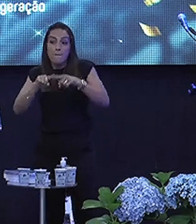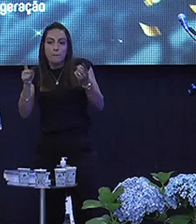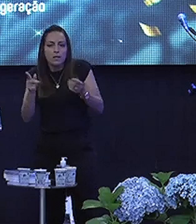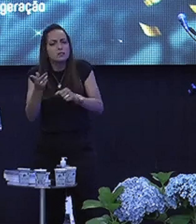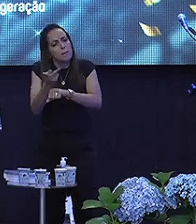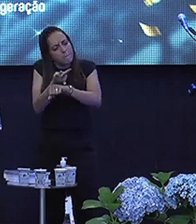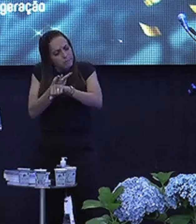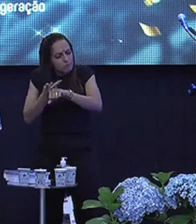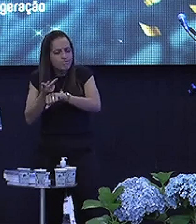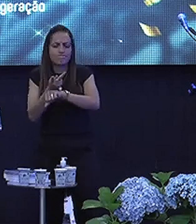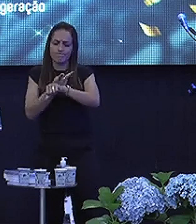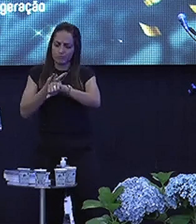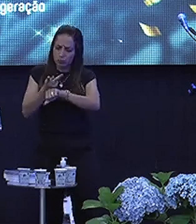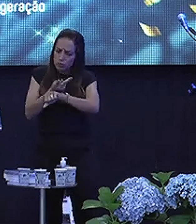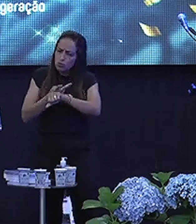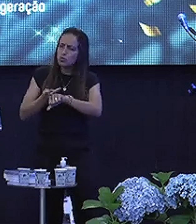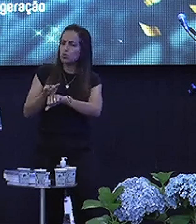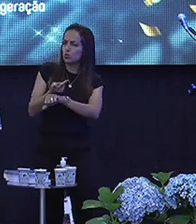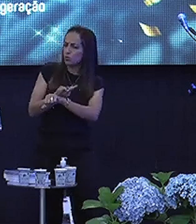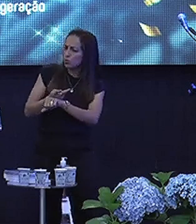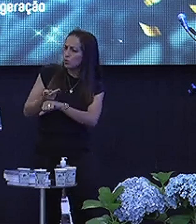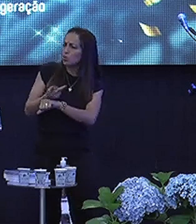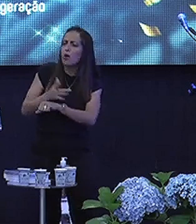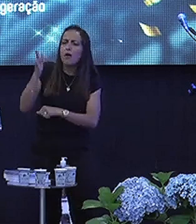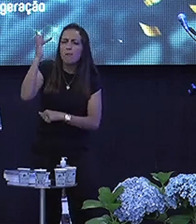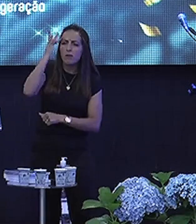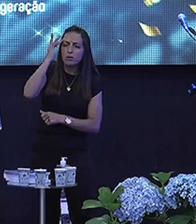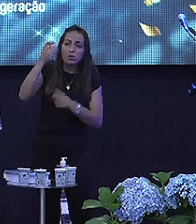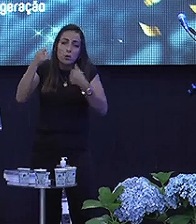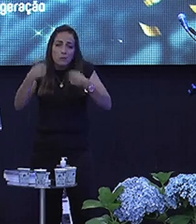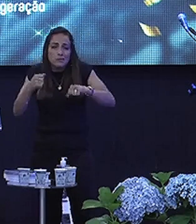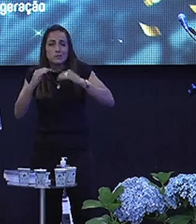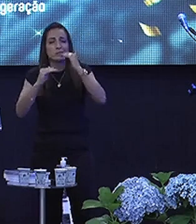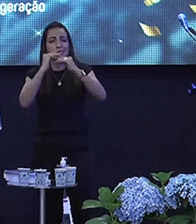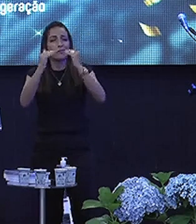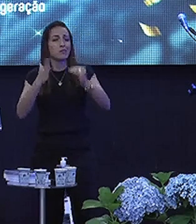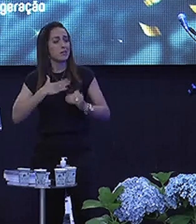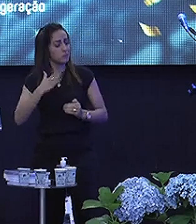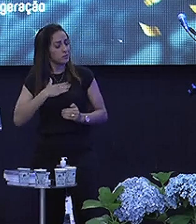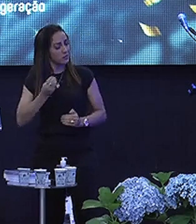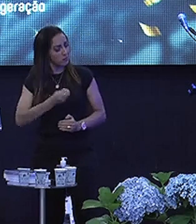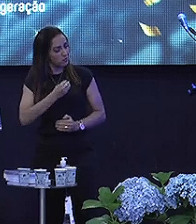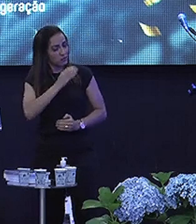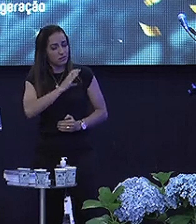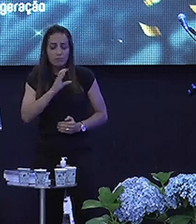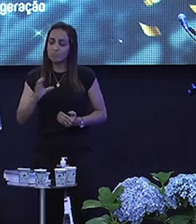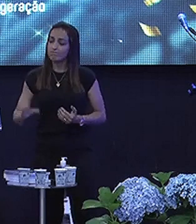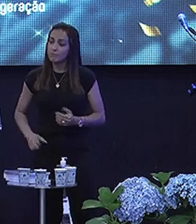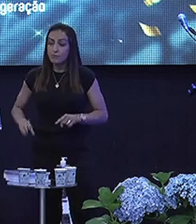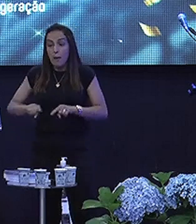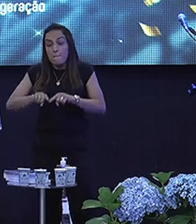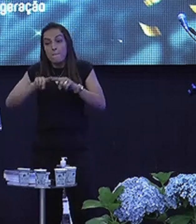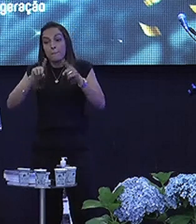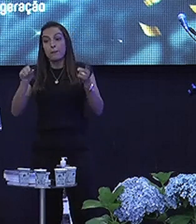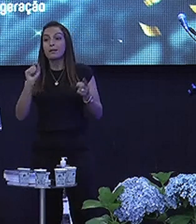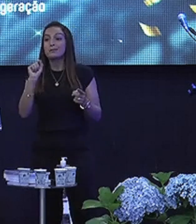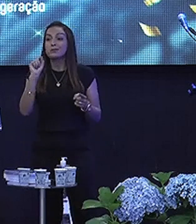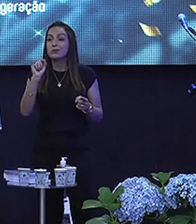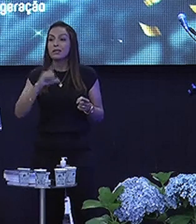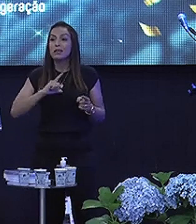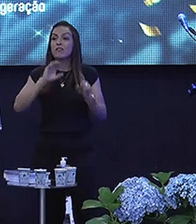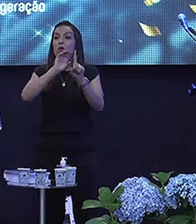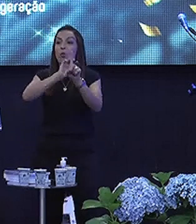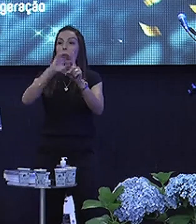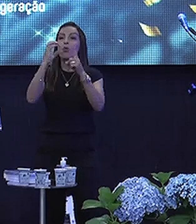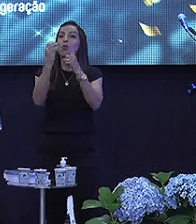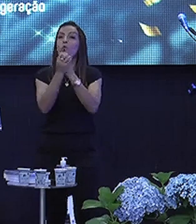Mas procuro, né? Buscar maturidade Tem muita coisa que eu preciso crescer ainda na vida cristã Mas, amado, não tem a ver com culto